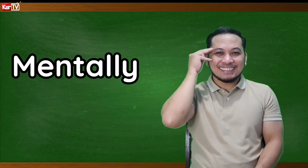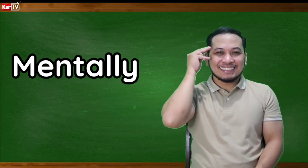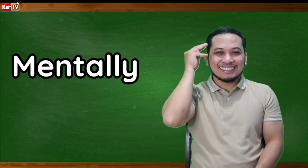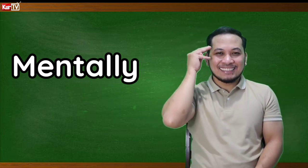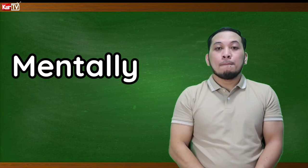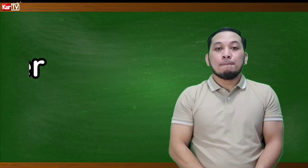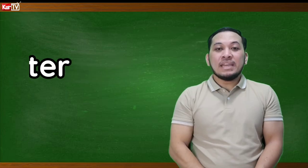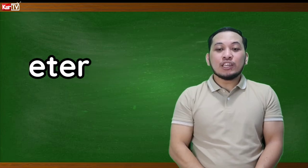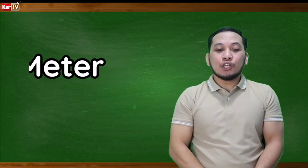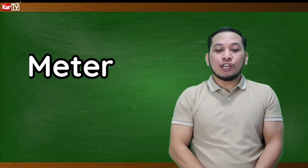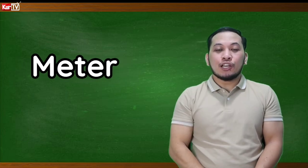Meter.